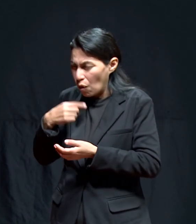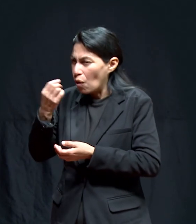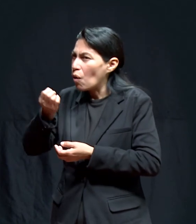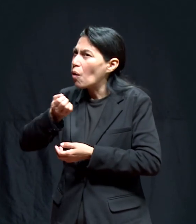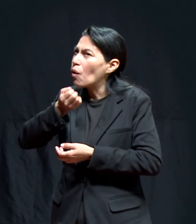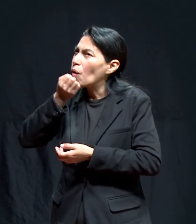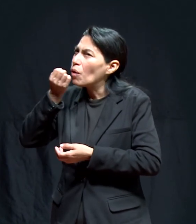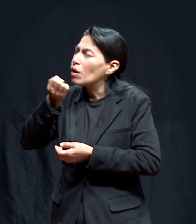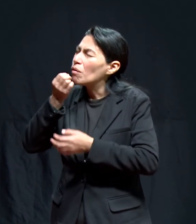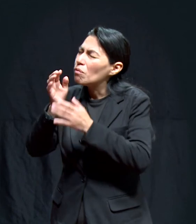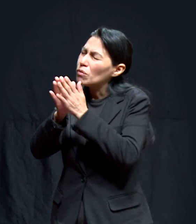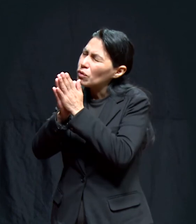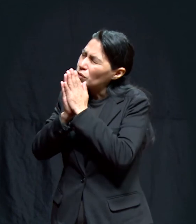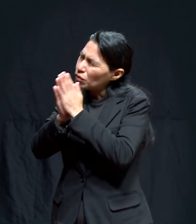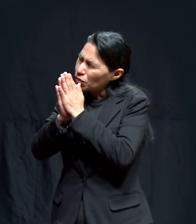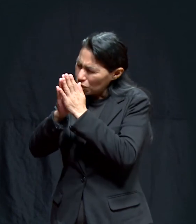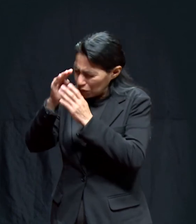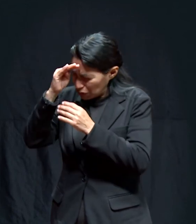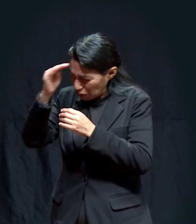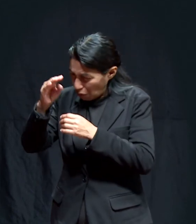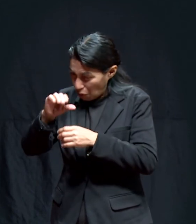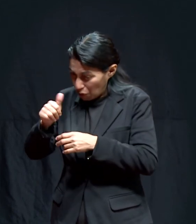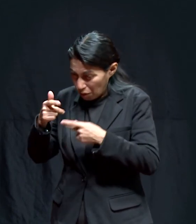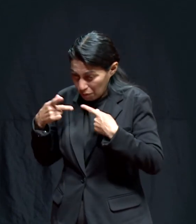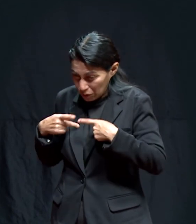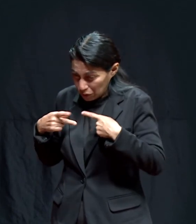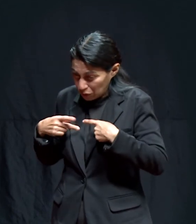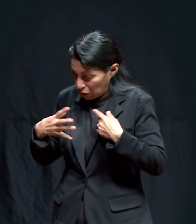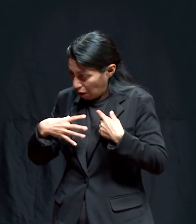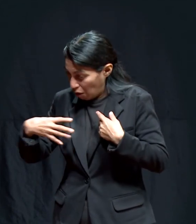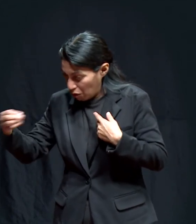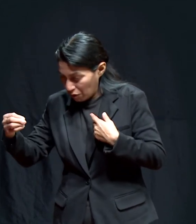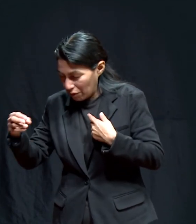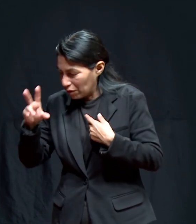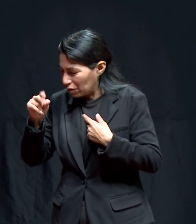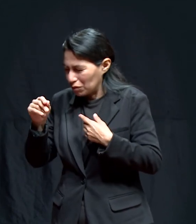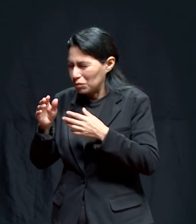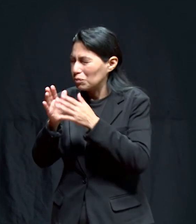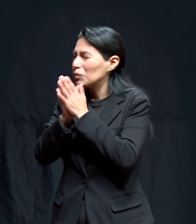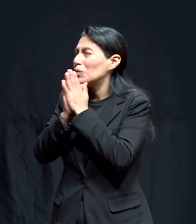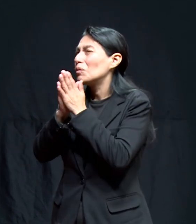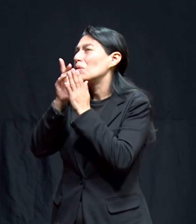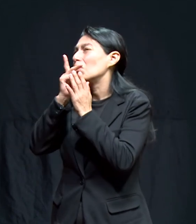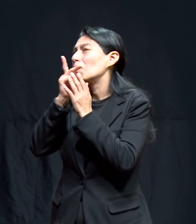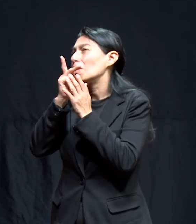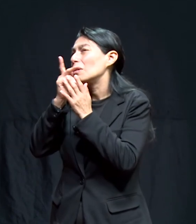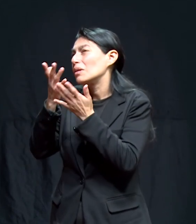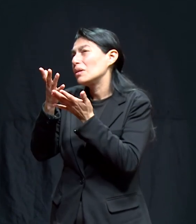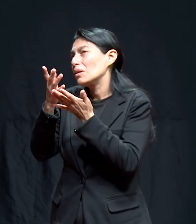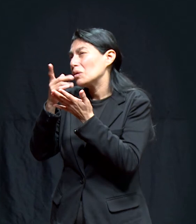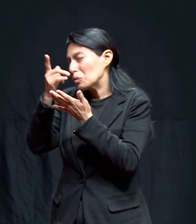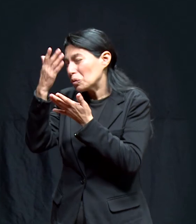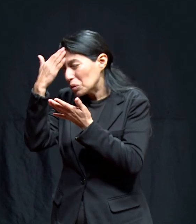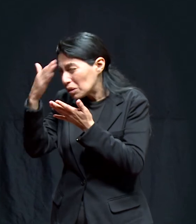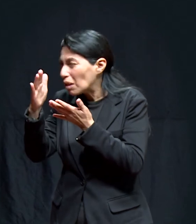yo empecé a orar así que no quería yo dañar a nadie le decía padre mío tú sabes que yo no quiero dañar a